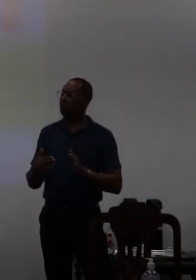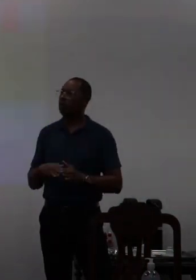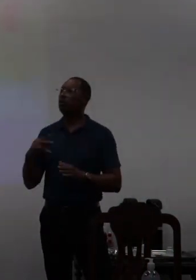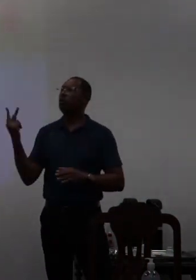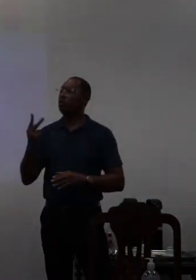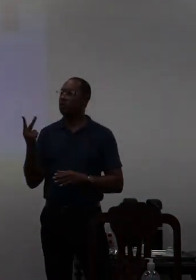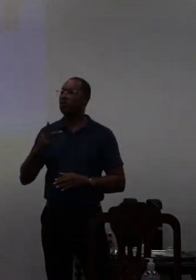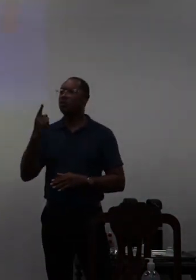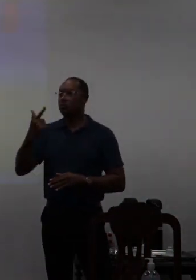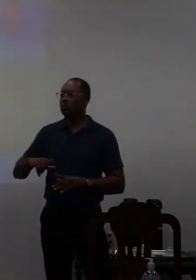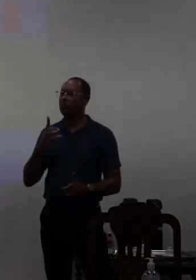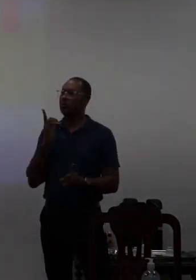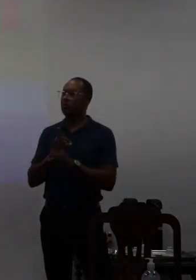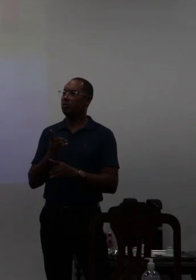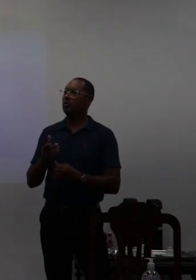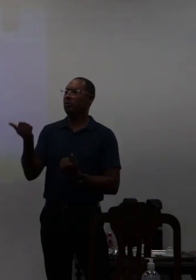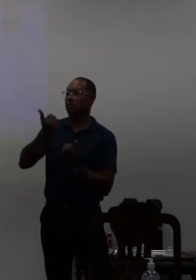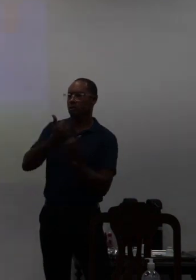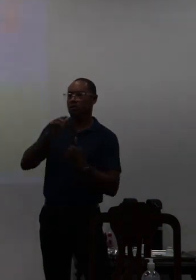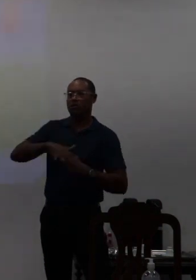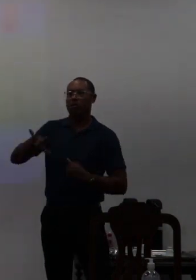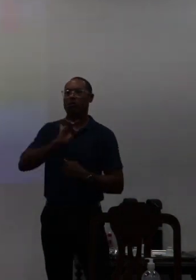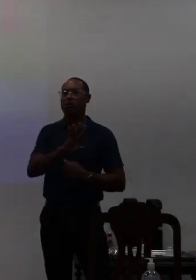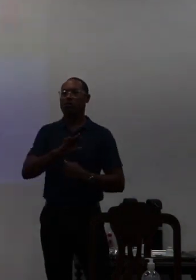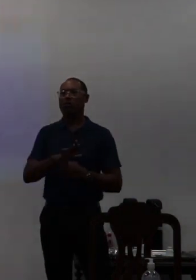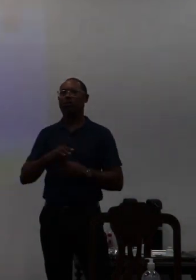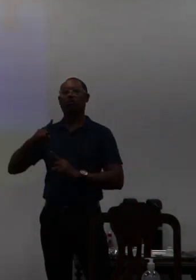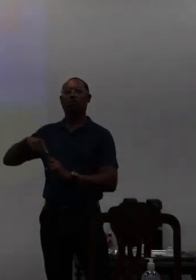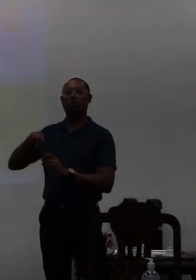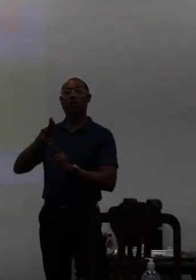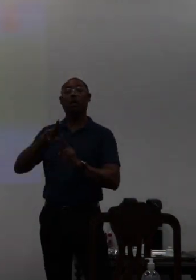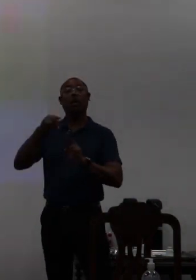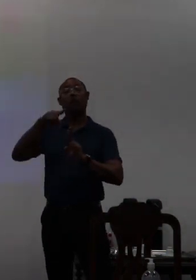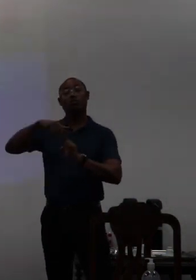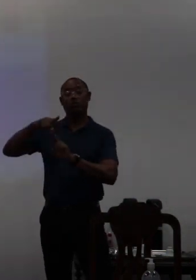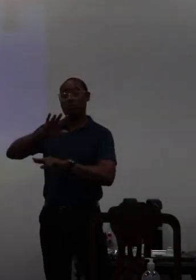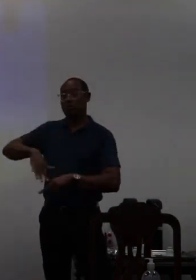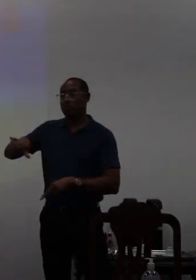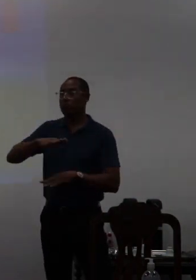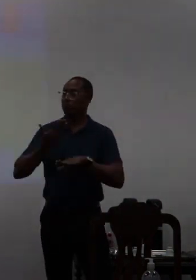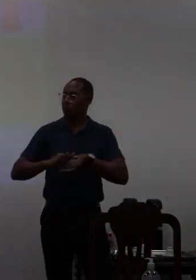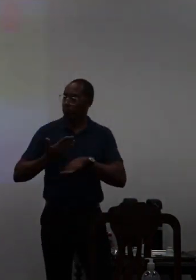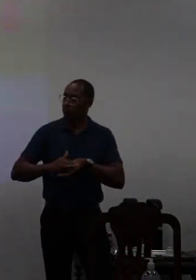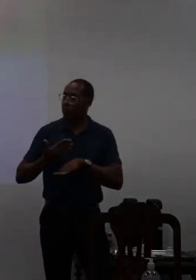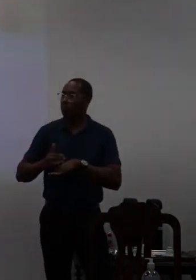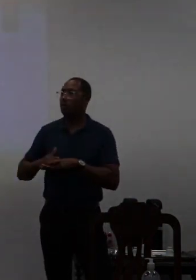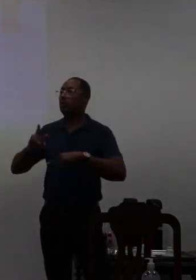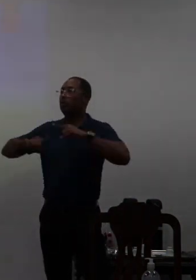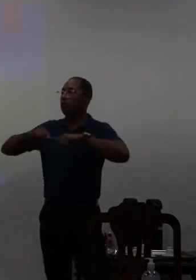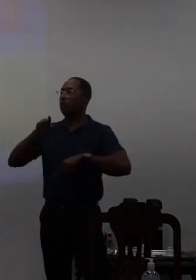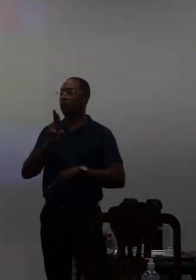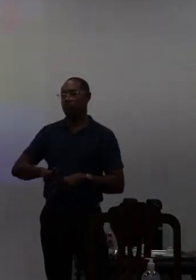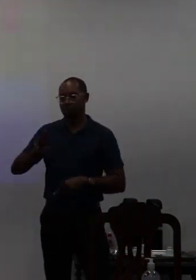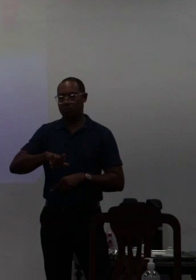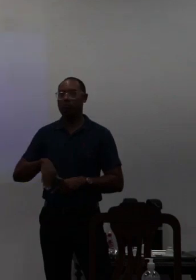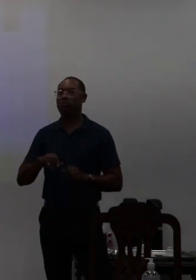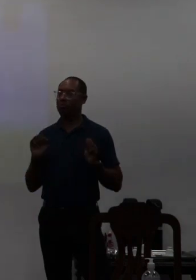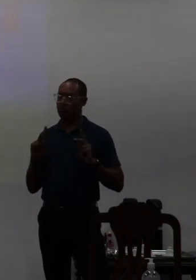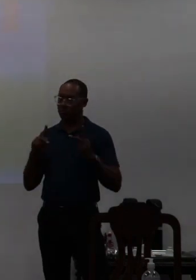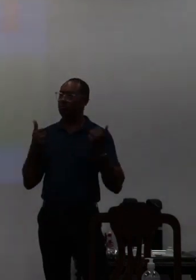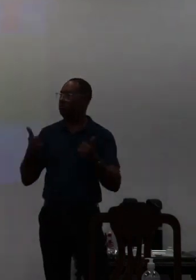segundo encontro com o representante das unidades para treinamento para a utilização dos instrumentos ok